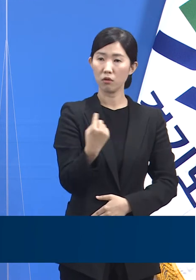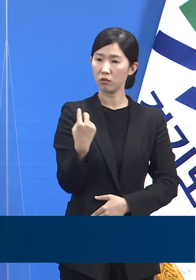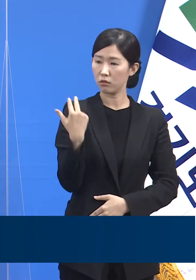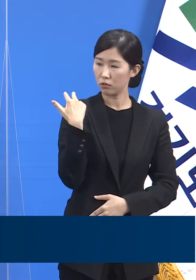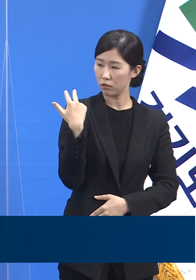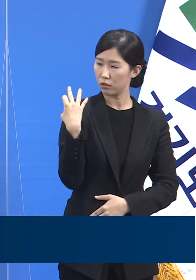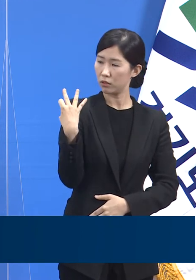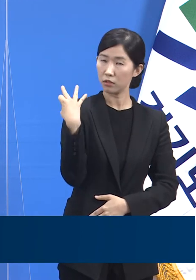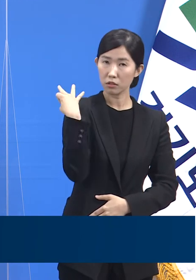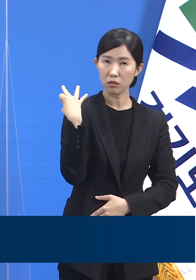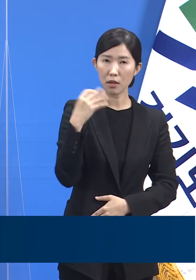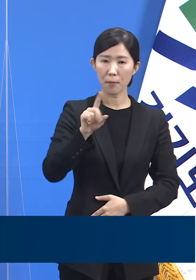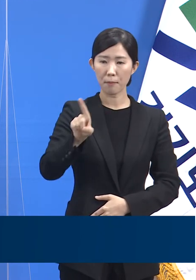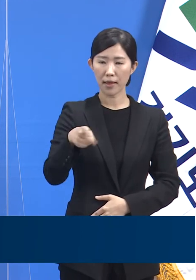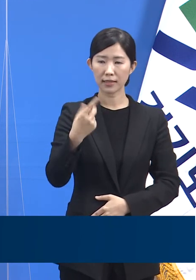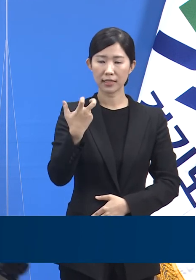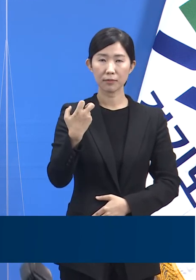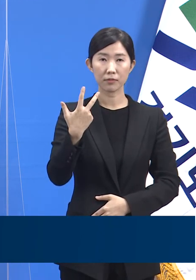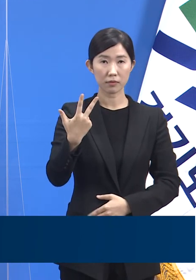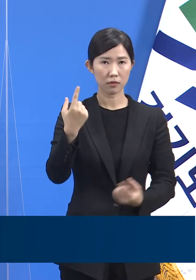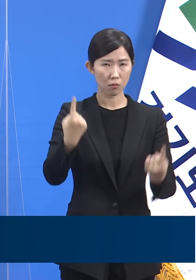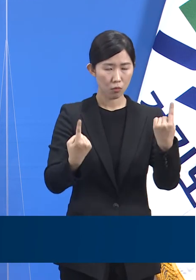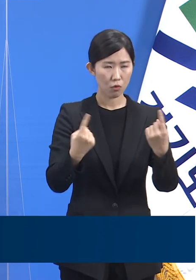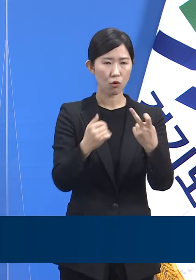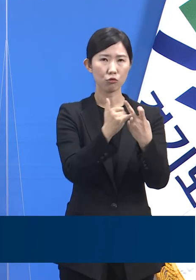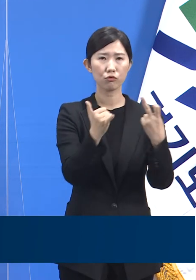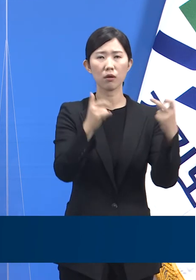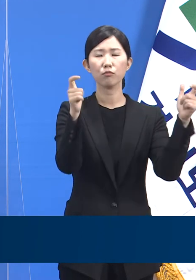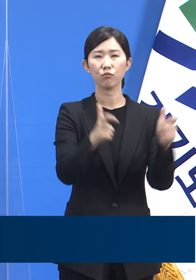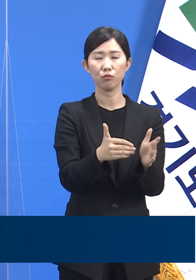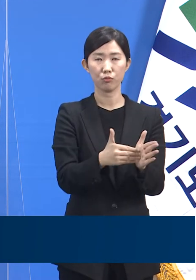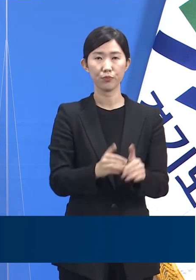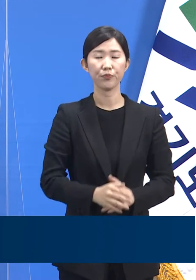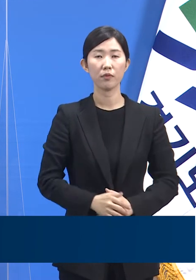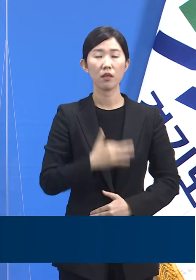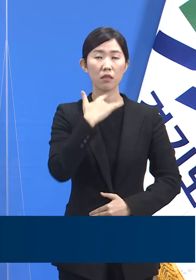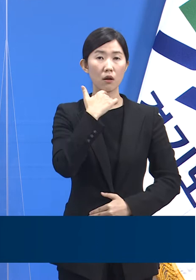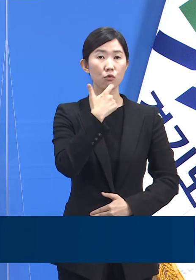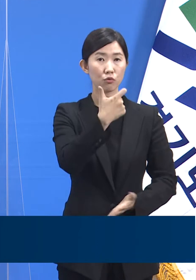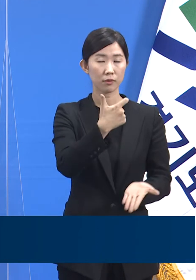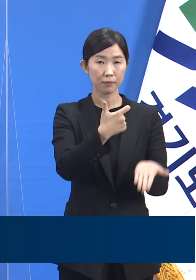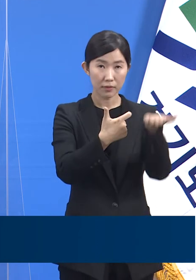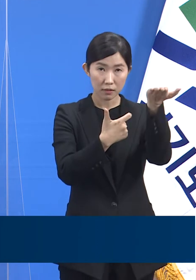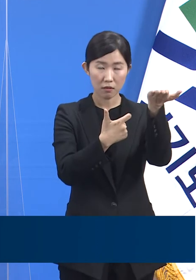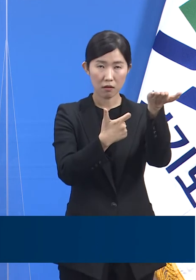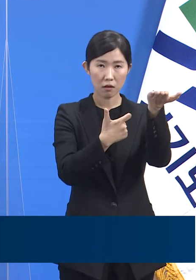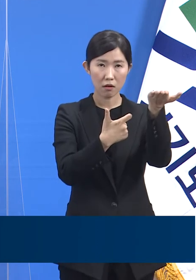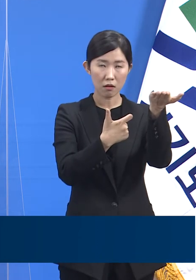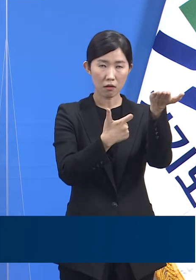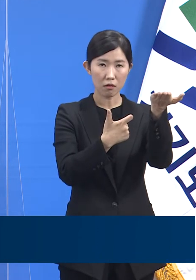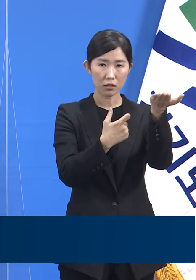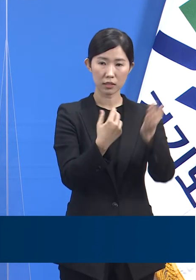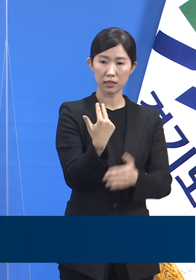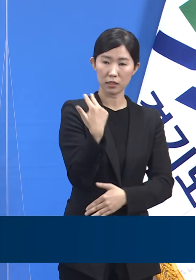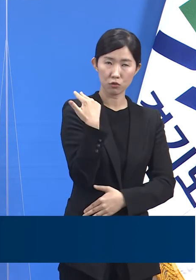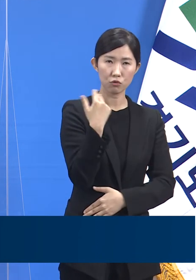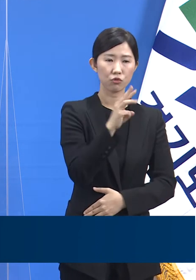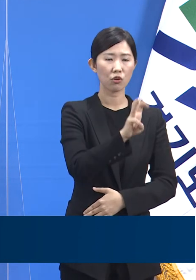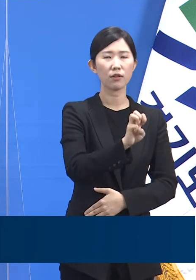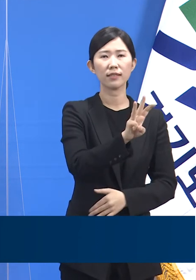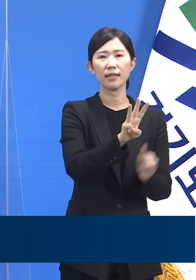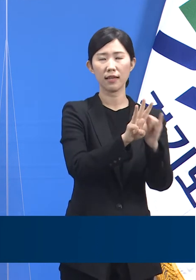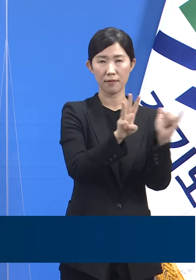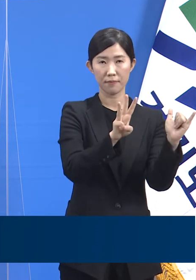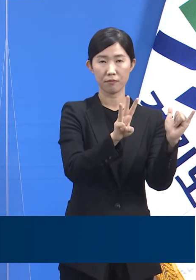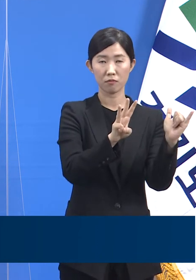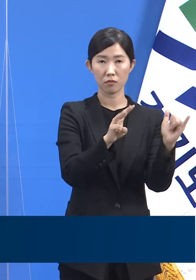12명 감소하였습니다. 60세 이상 고령 확진자는 일평균 33명으로 전주